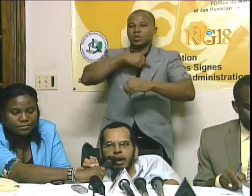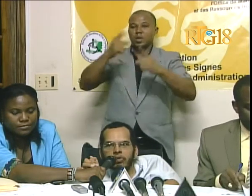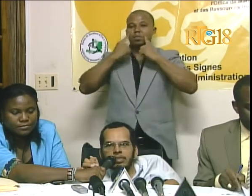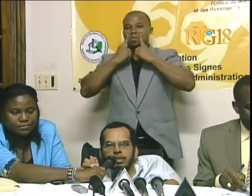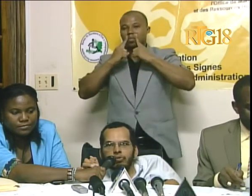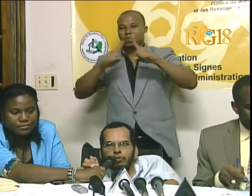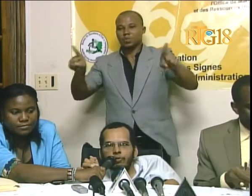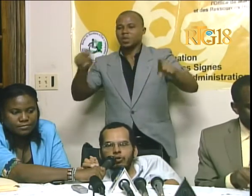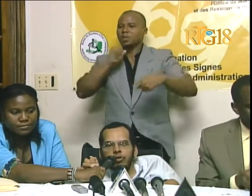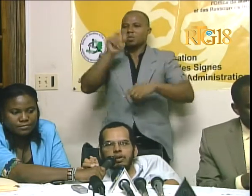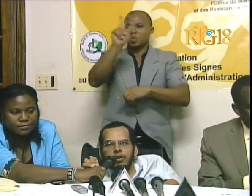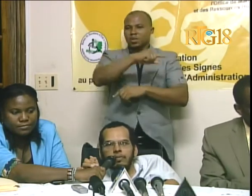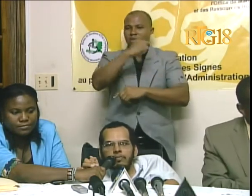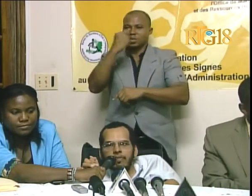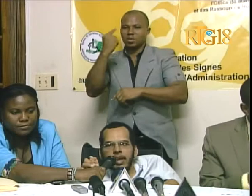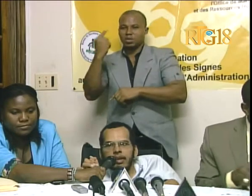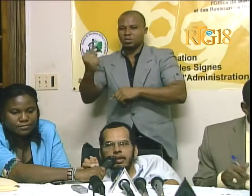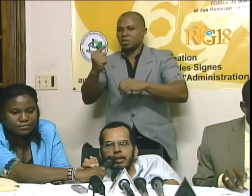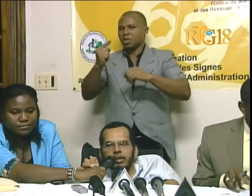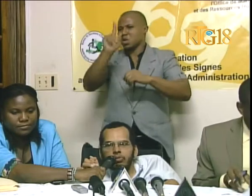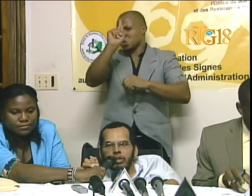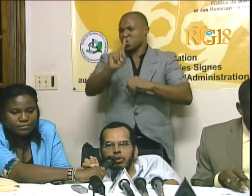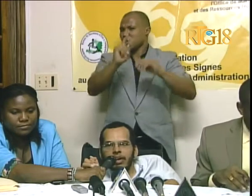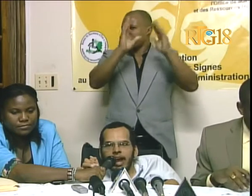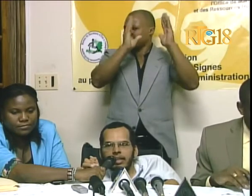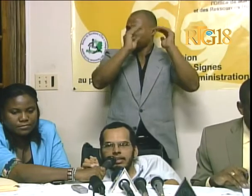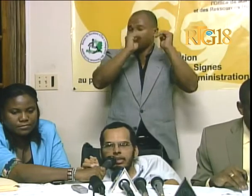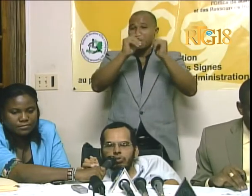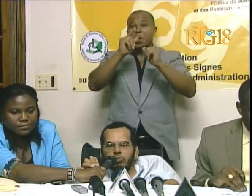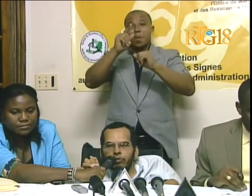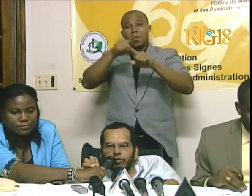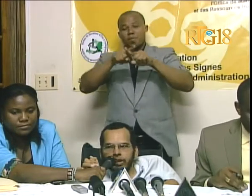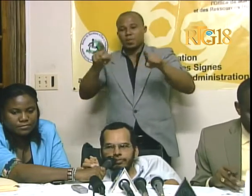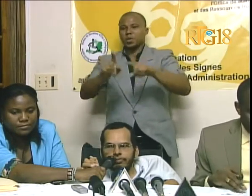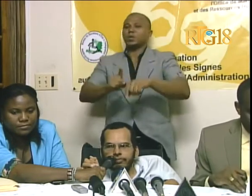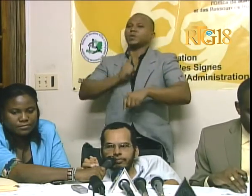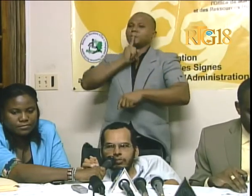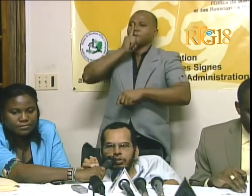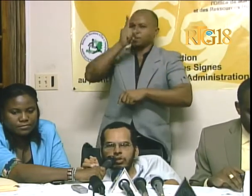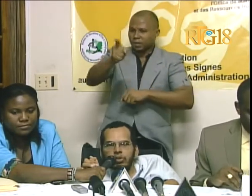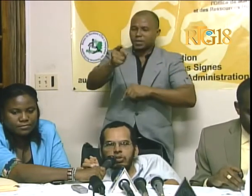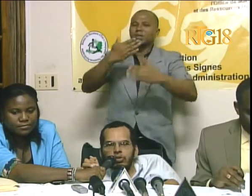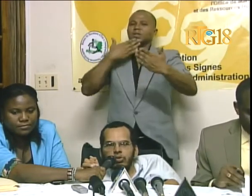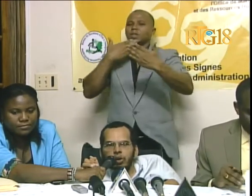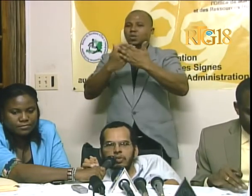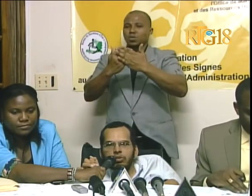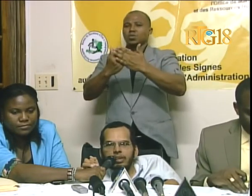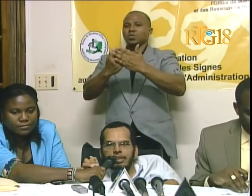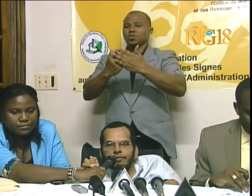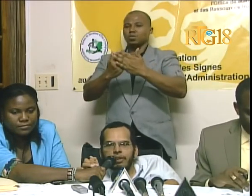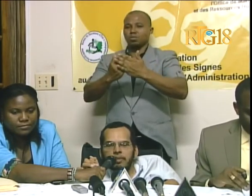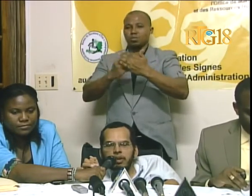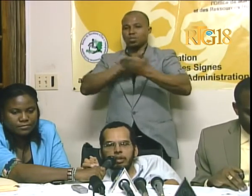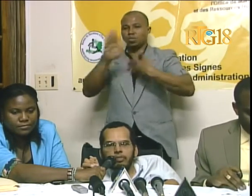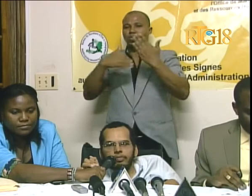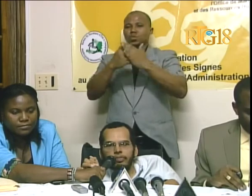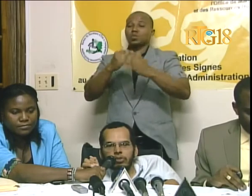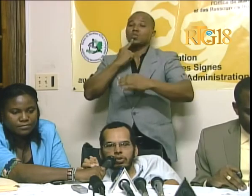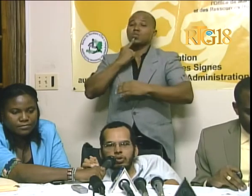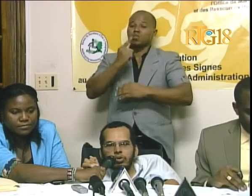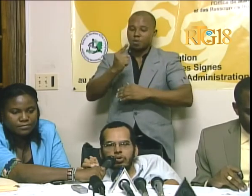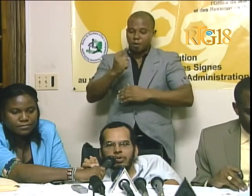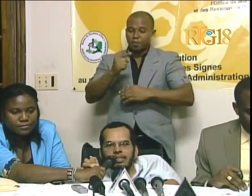se pa on sep le veu, me y tounen en ryalite tout bon vre. Dok, mwen souwete vremen